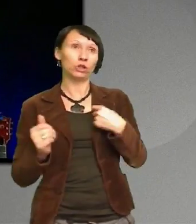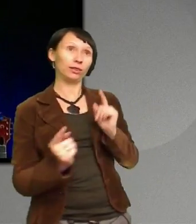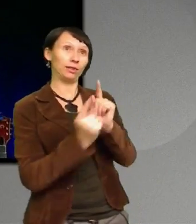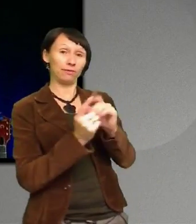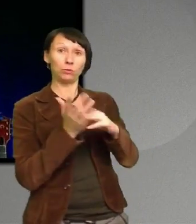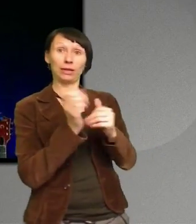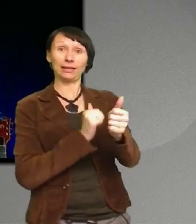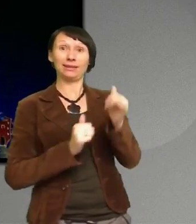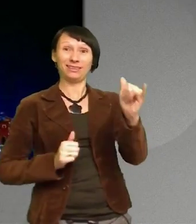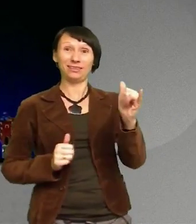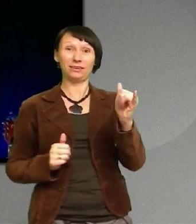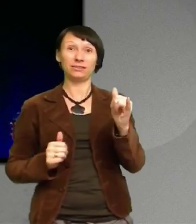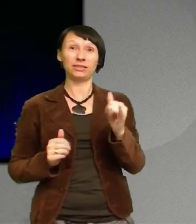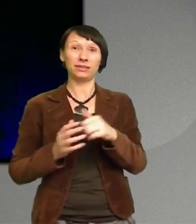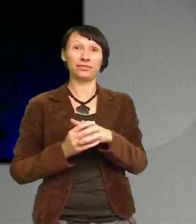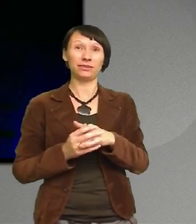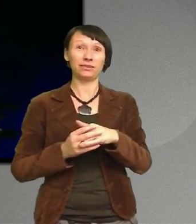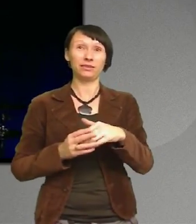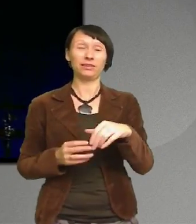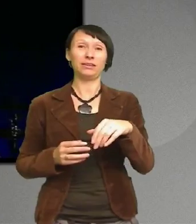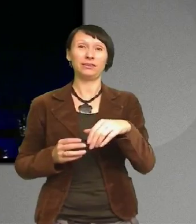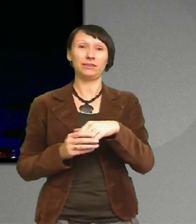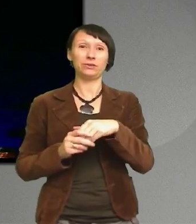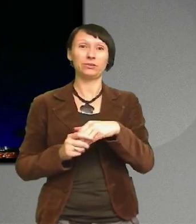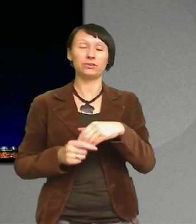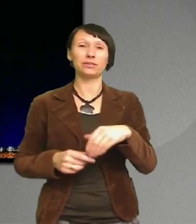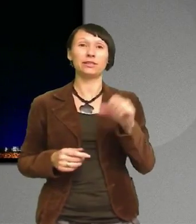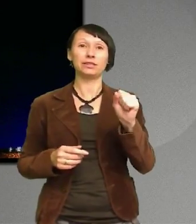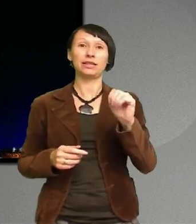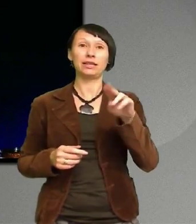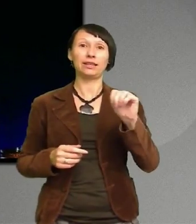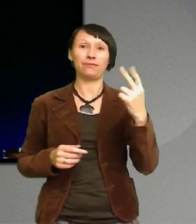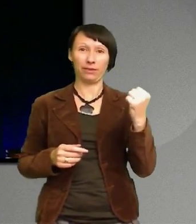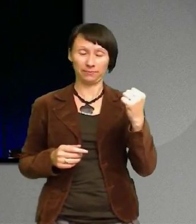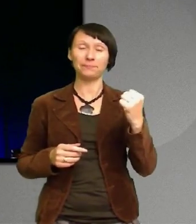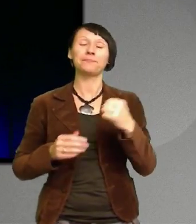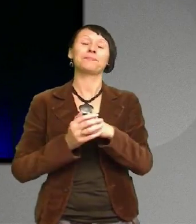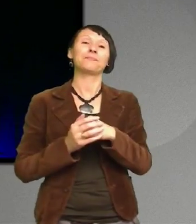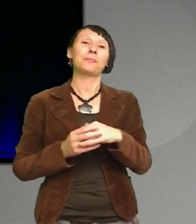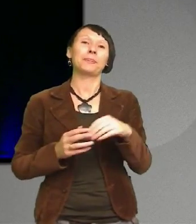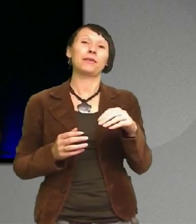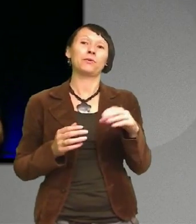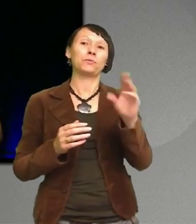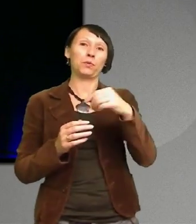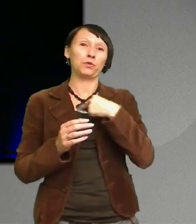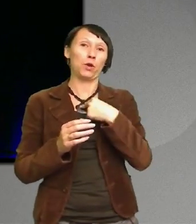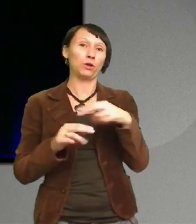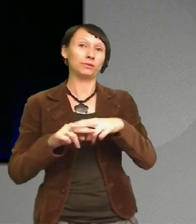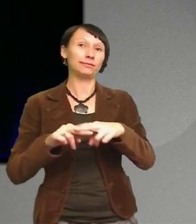efter åkt skidor Så var det personer till projektgruppen de sökte Och jag var jättesugen på att hitta på någonting nytt